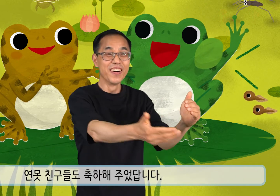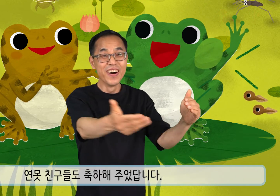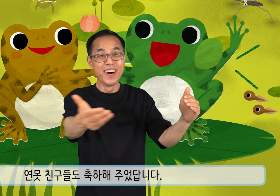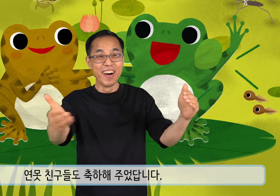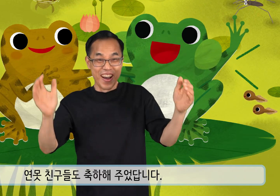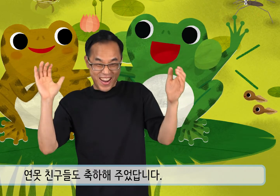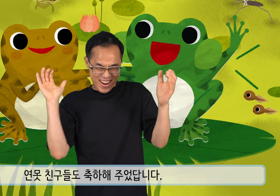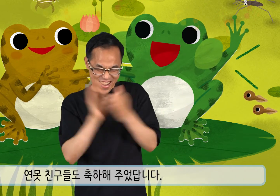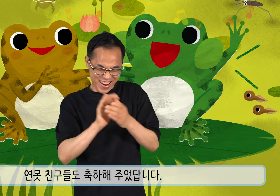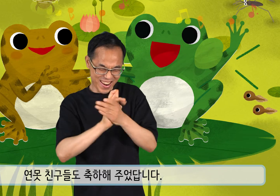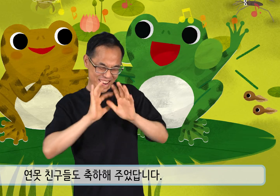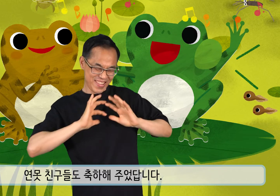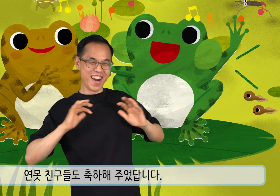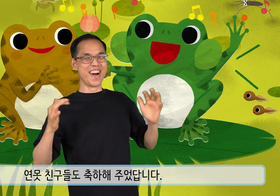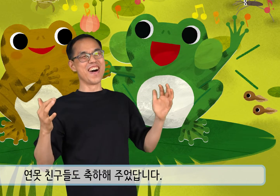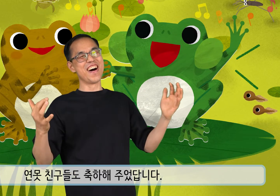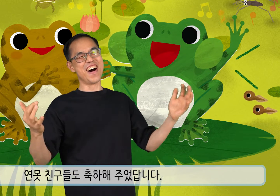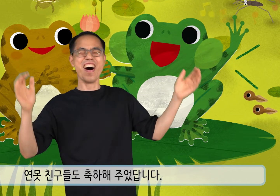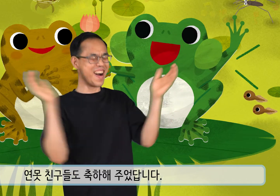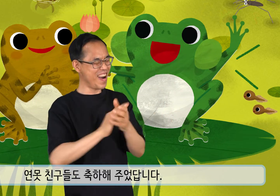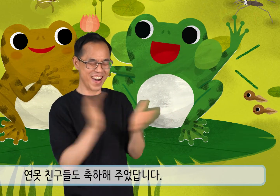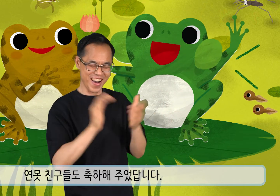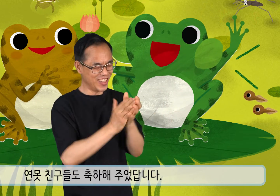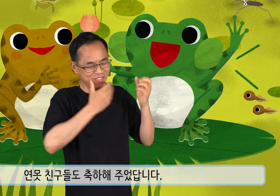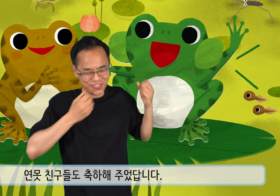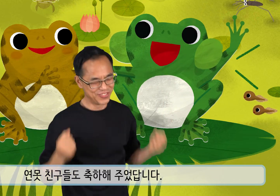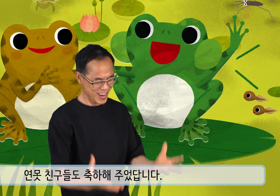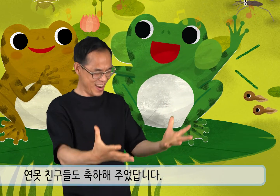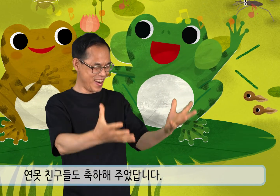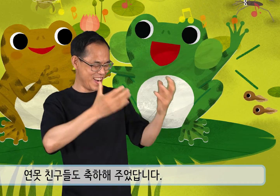연못 친구들도 축하해 주었답니다.